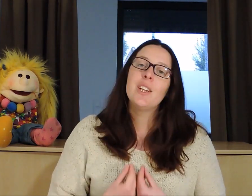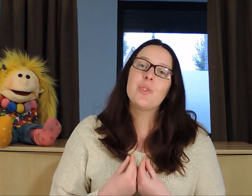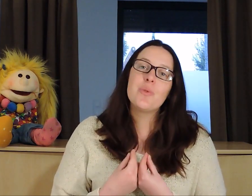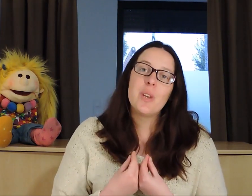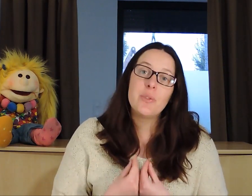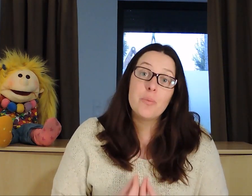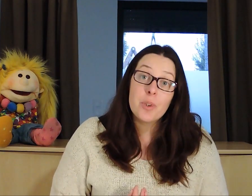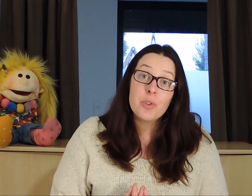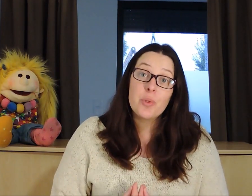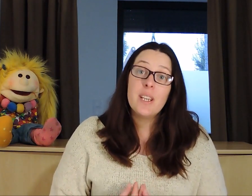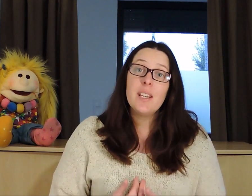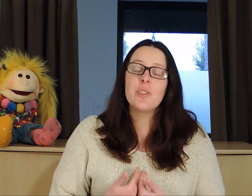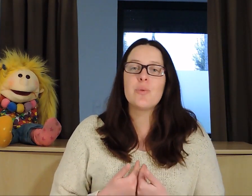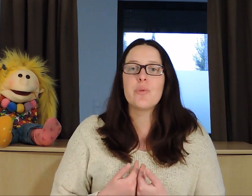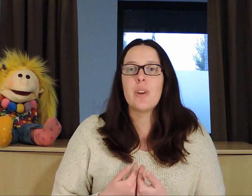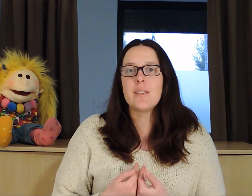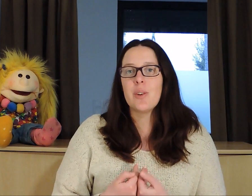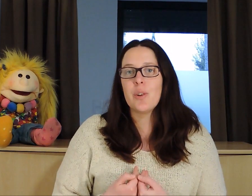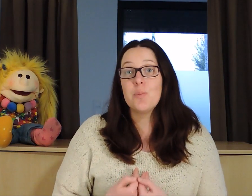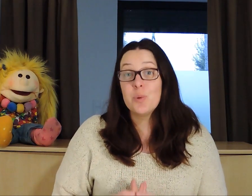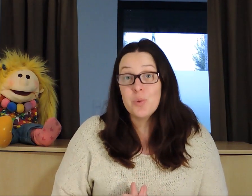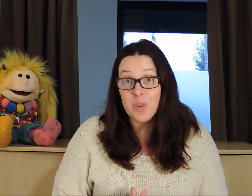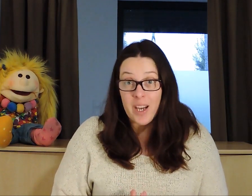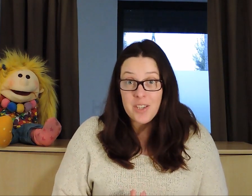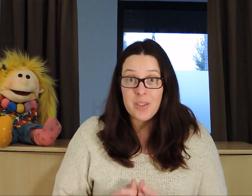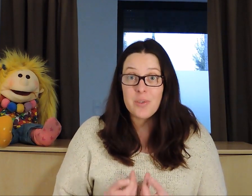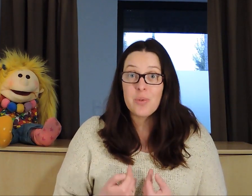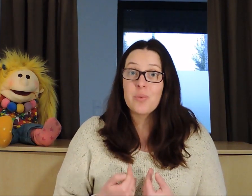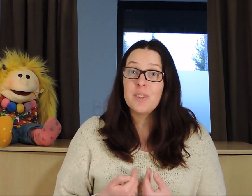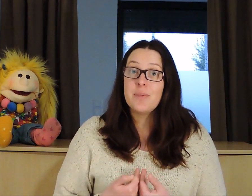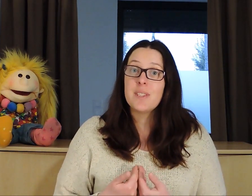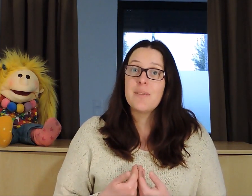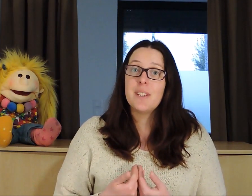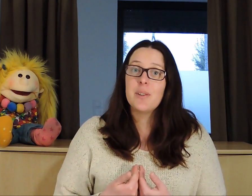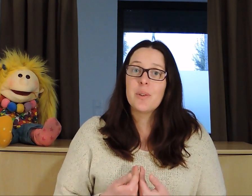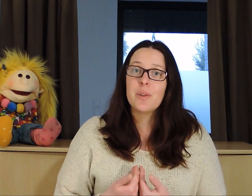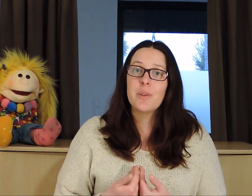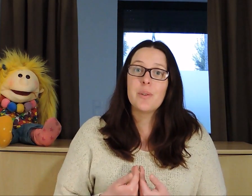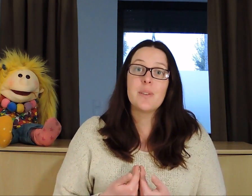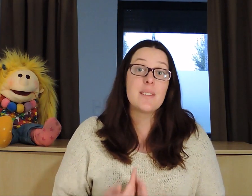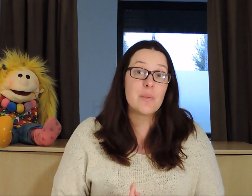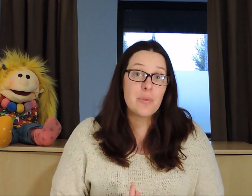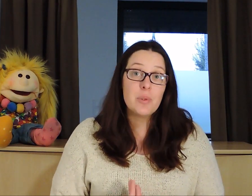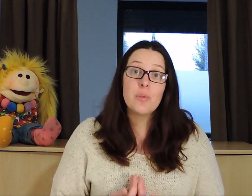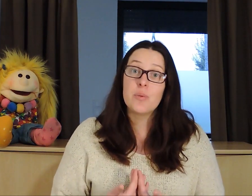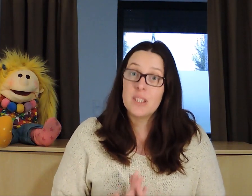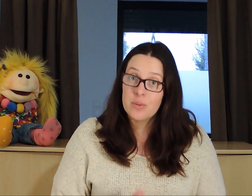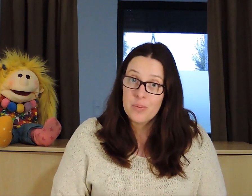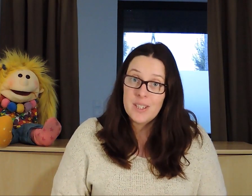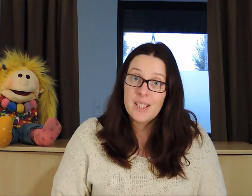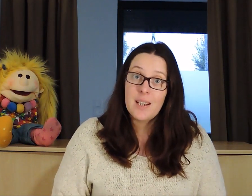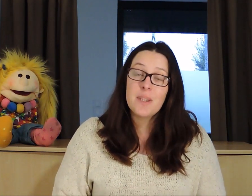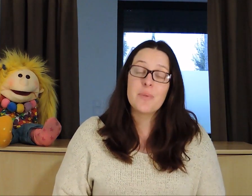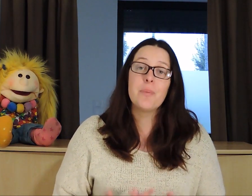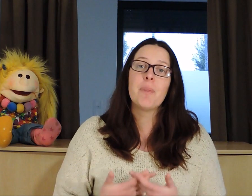Je vous souhaite une bonne journée. vous souhaite beaucoup de courage, surtout si vous avez des enfants, que vous êtes confinés à la maison.